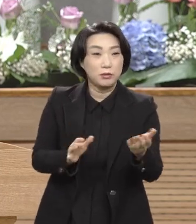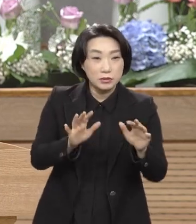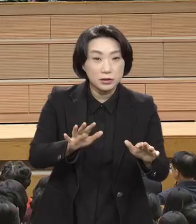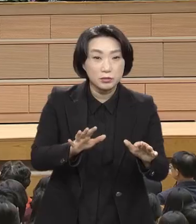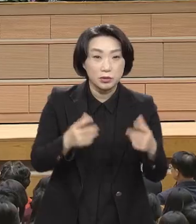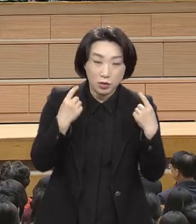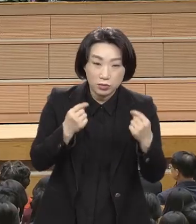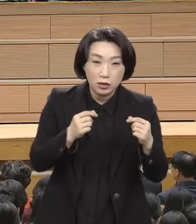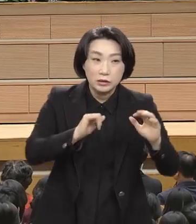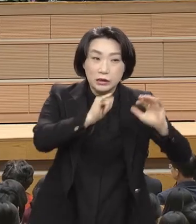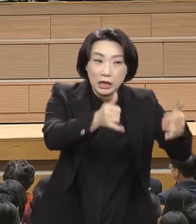지폐도